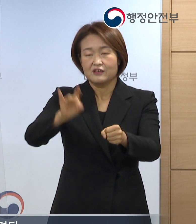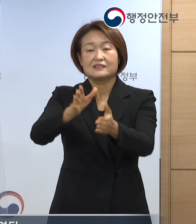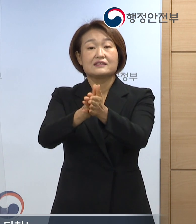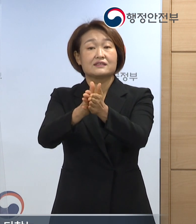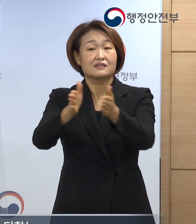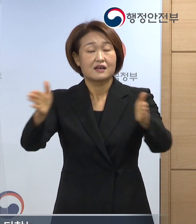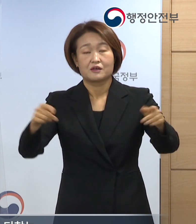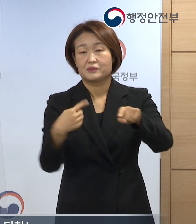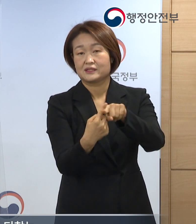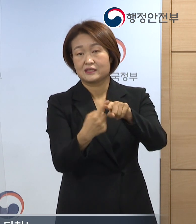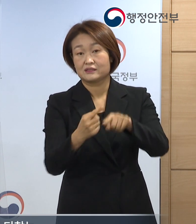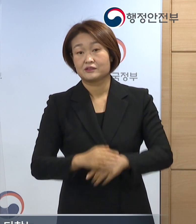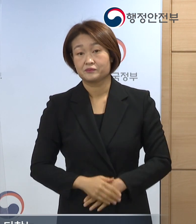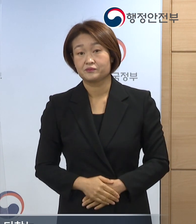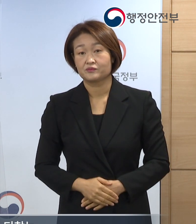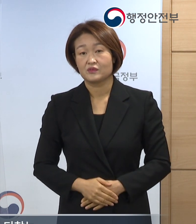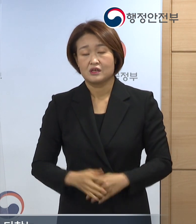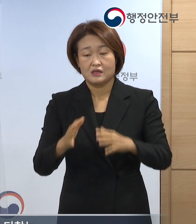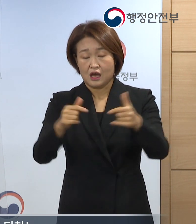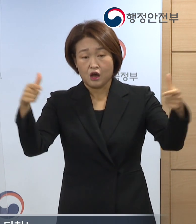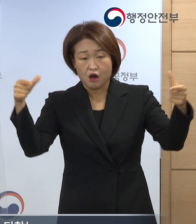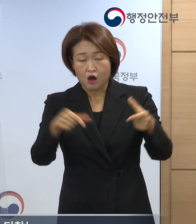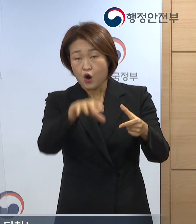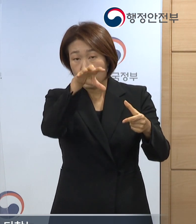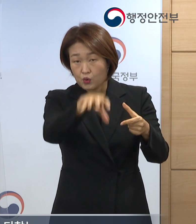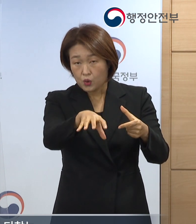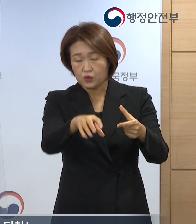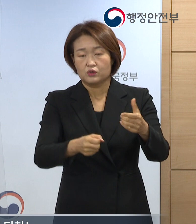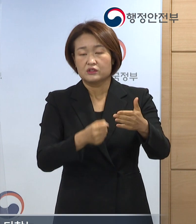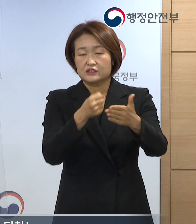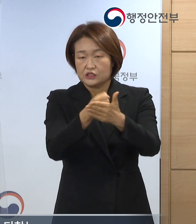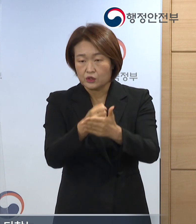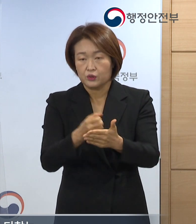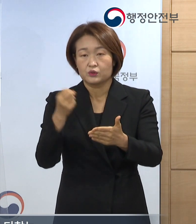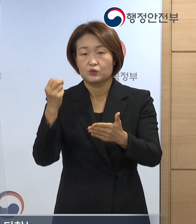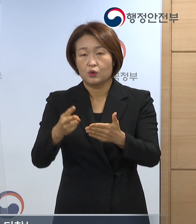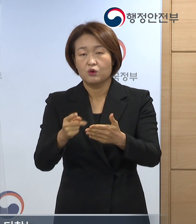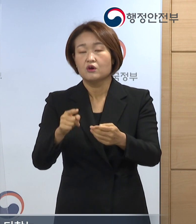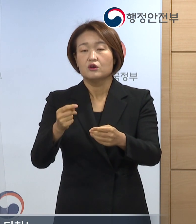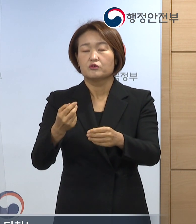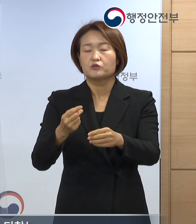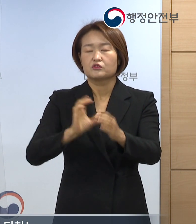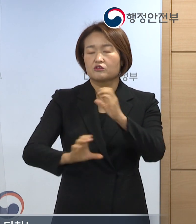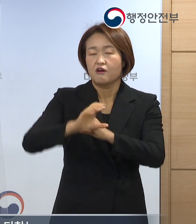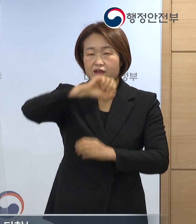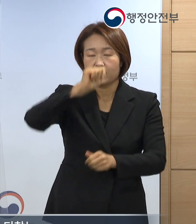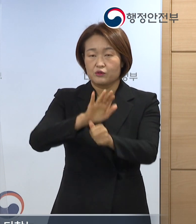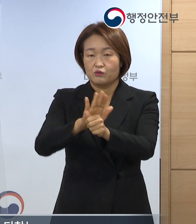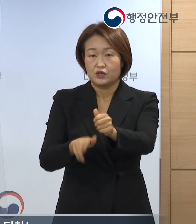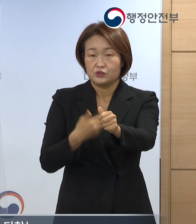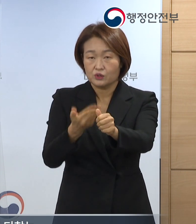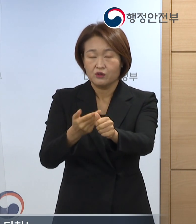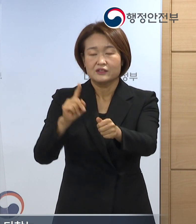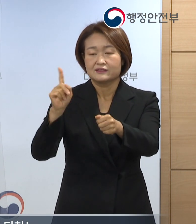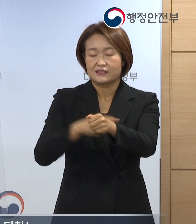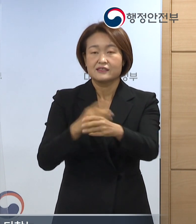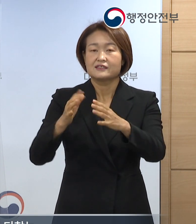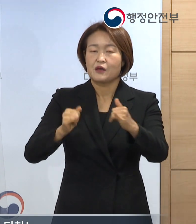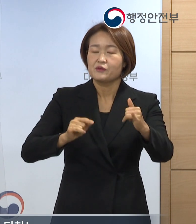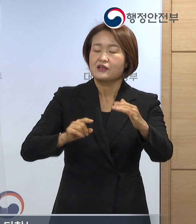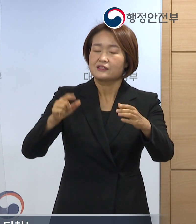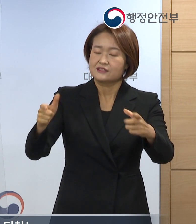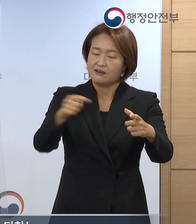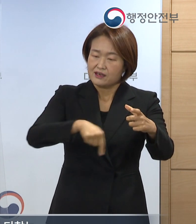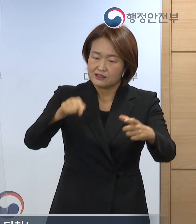있습니다. 정부는 인구 감소지역 지정과 지원이 지역의 활력을 되찾는 전환점이 될 수 있도록